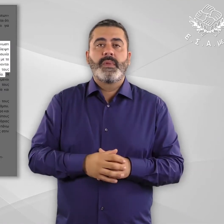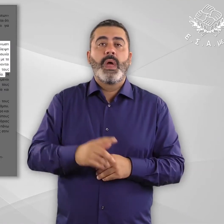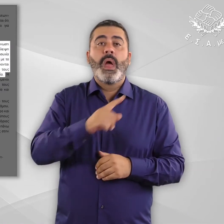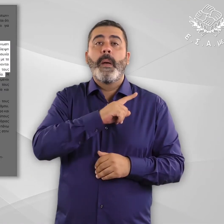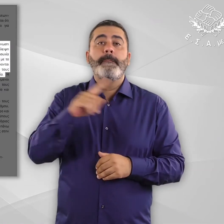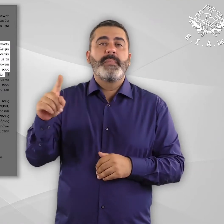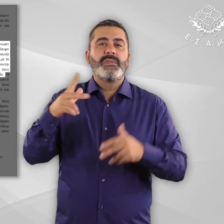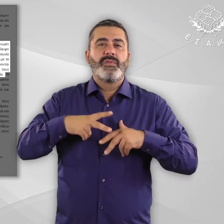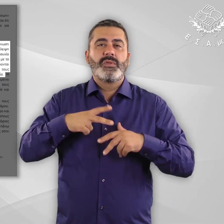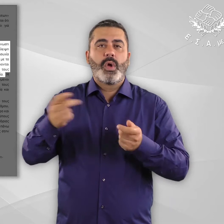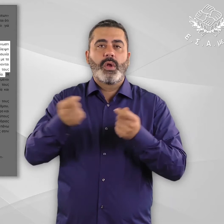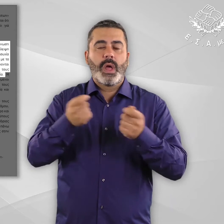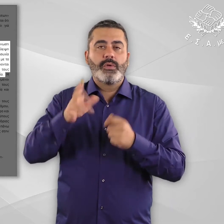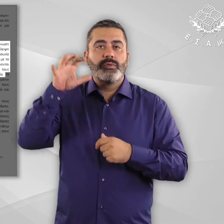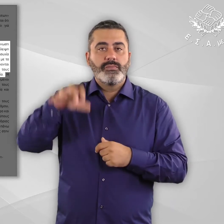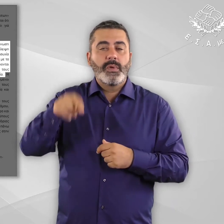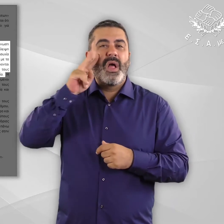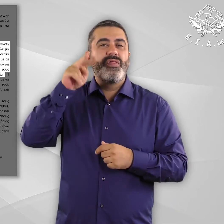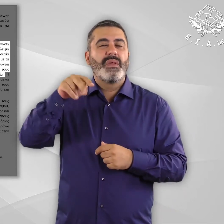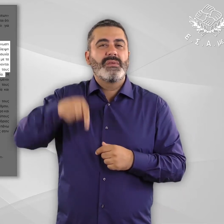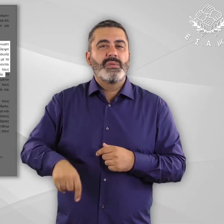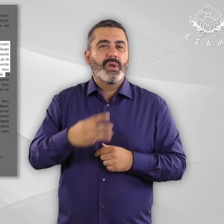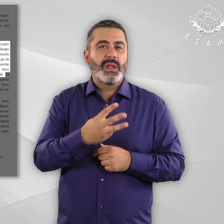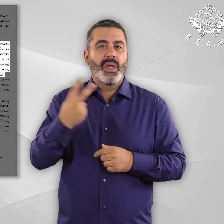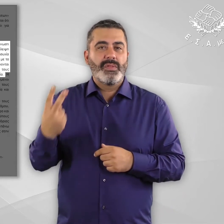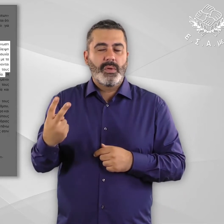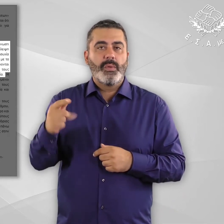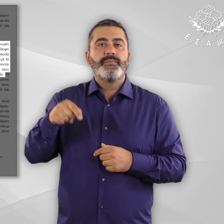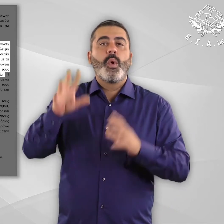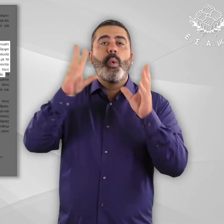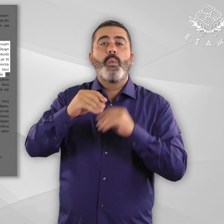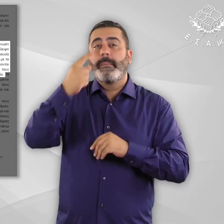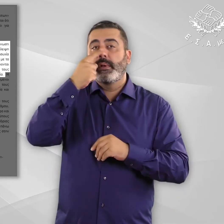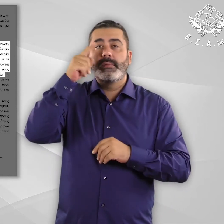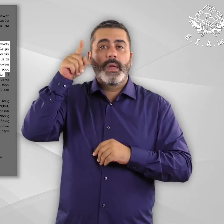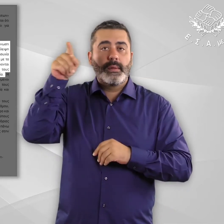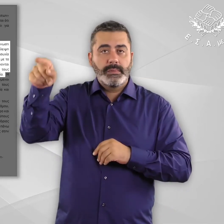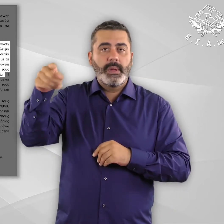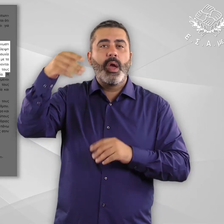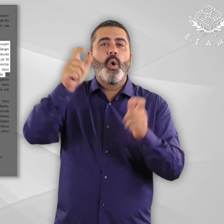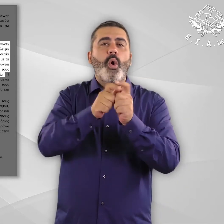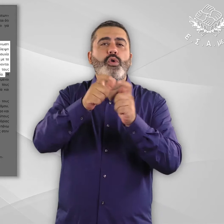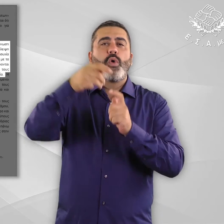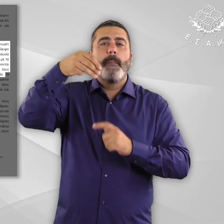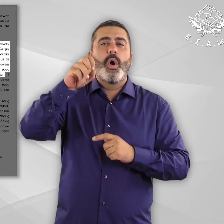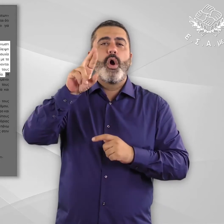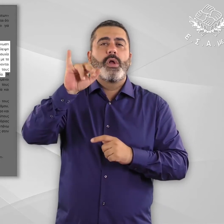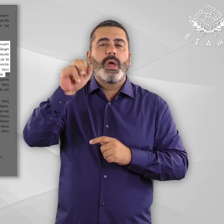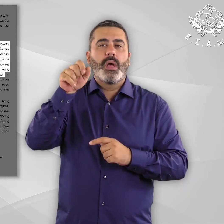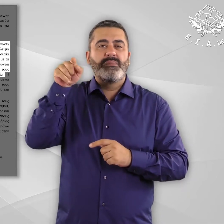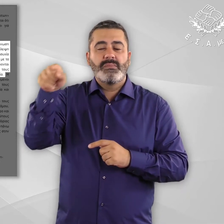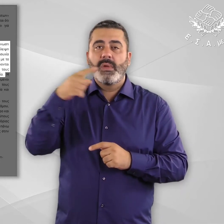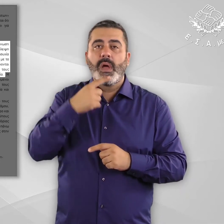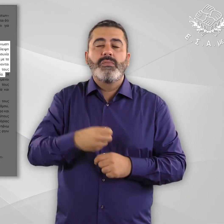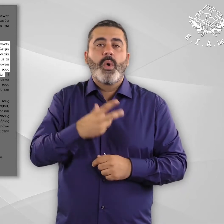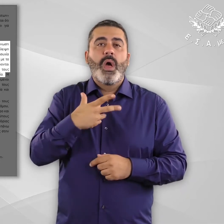οργάνωση Refugee Right to Europe που βλέπε υπό σημείωση 32 στο κίτ της Λέσβου παρένθεση Μόρια κλείνει η παρένθεση Η